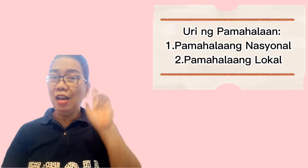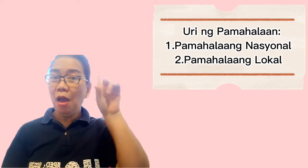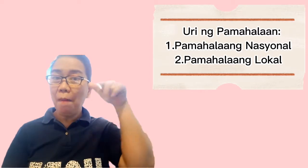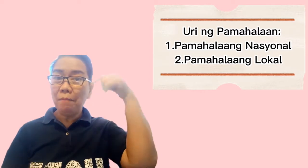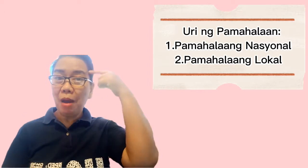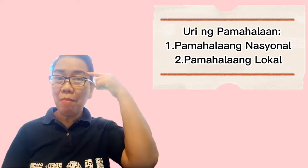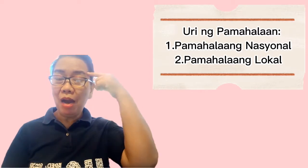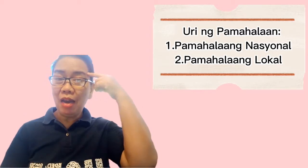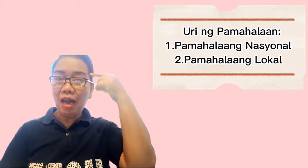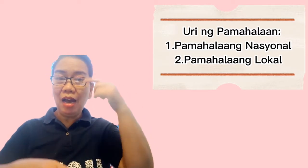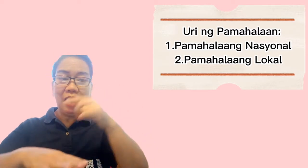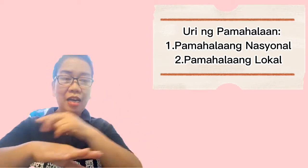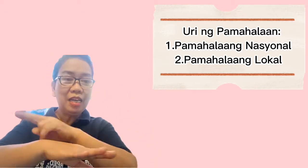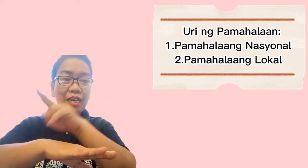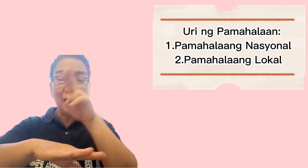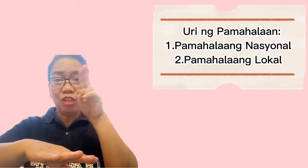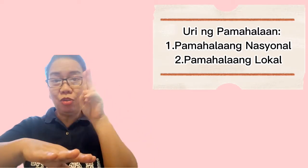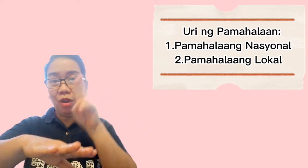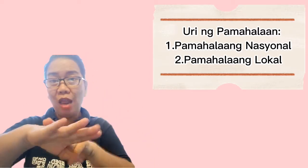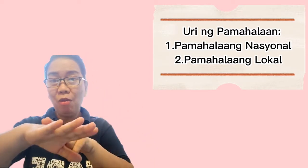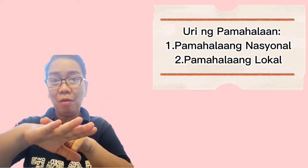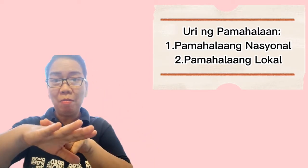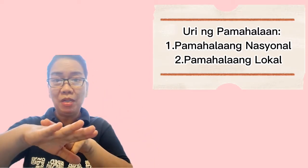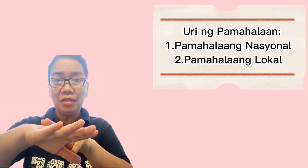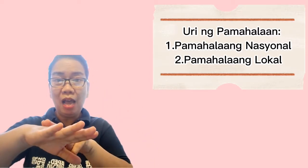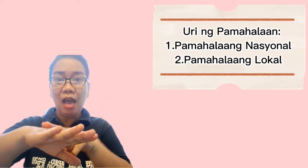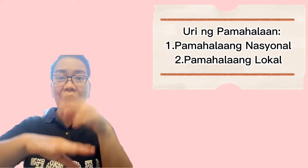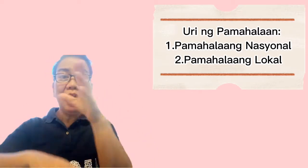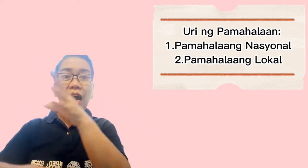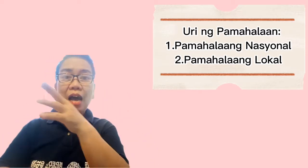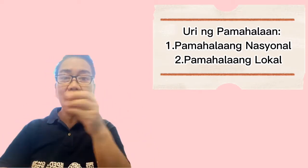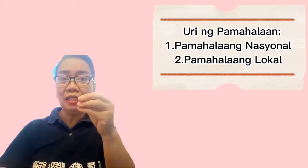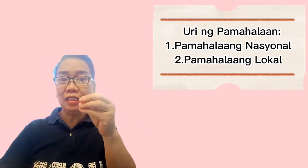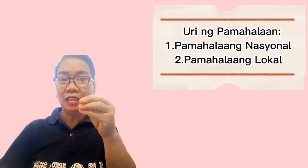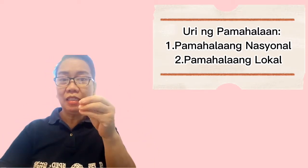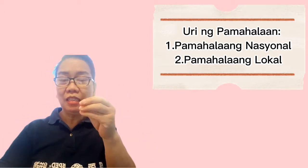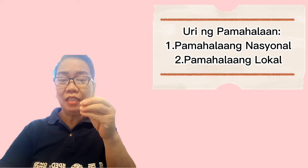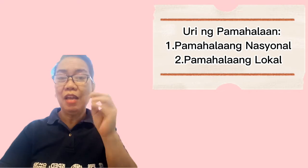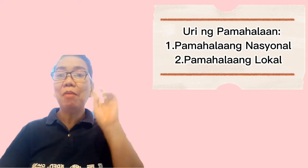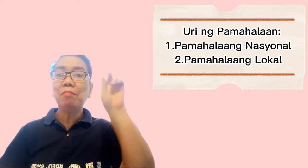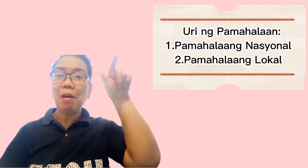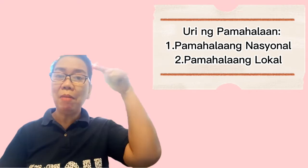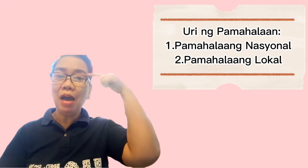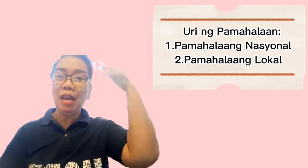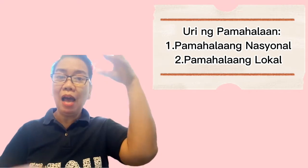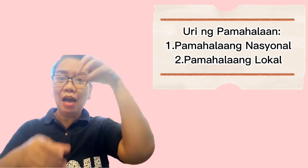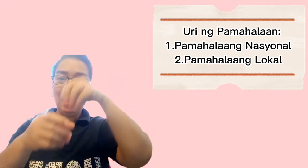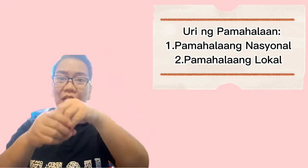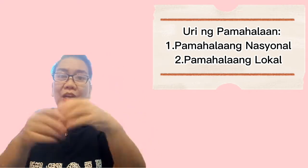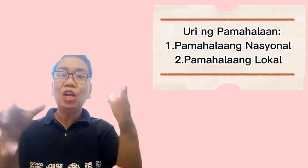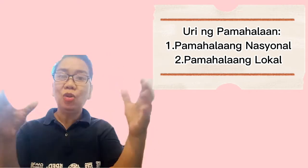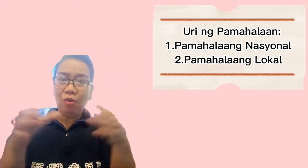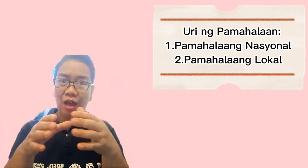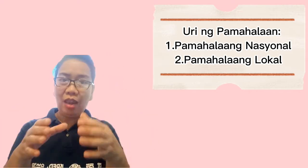pamahalaang nasyonal o pambansa at pamahalaang lokal.